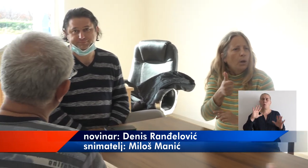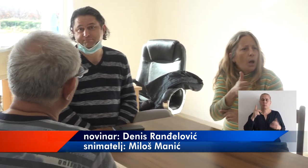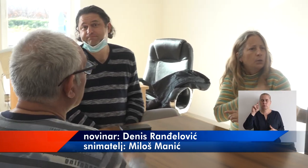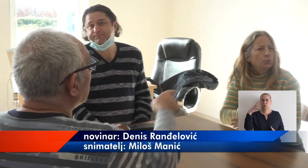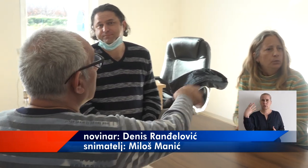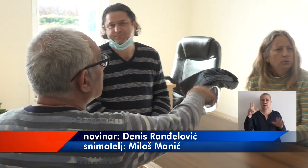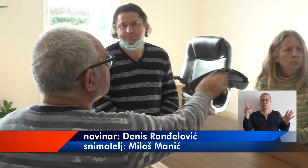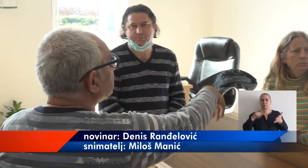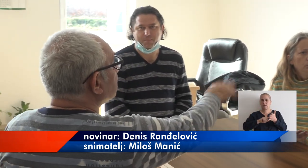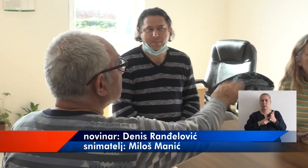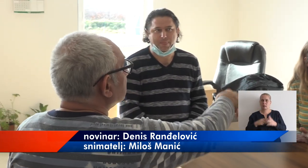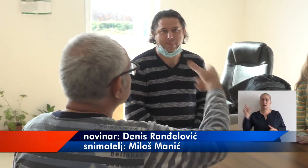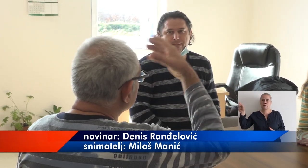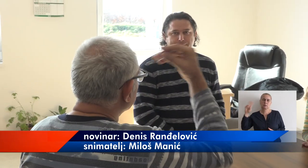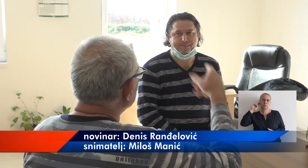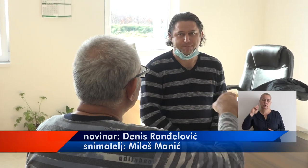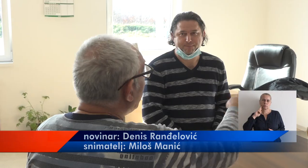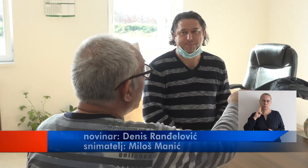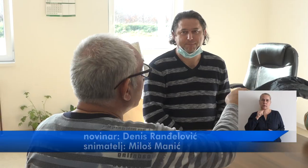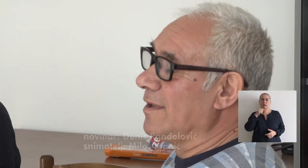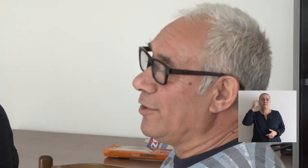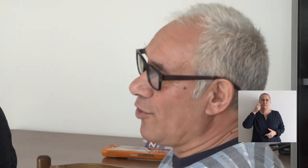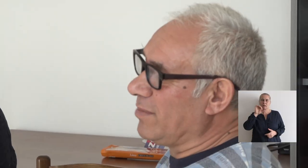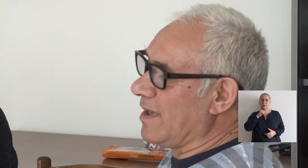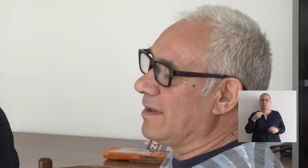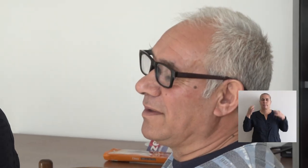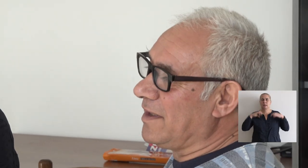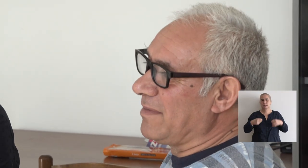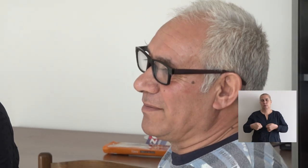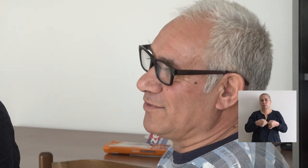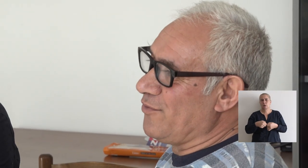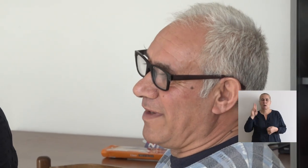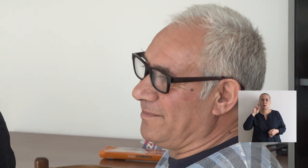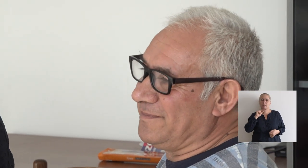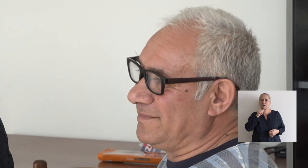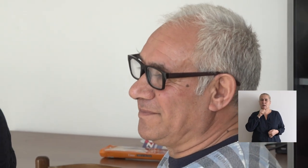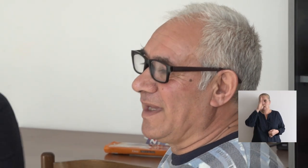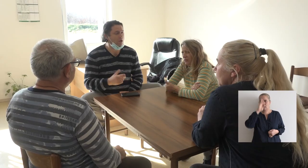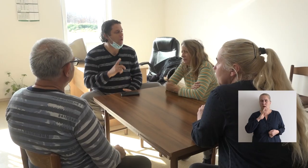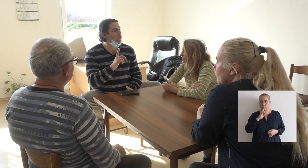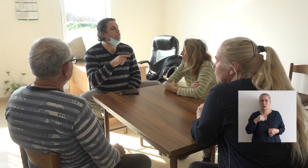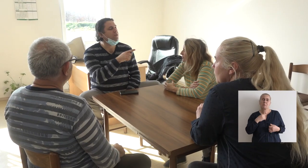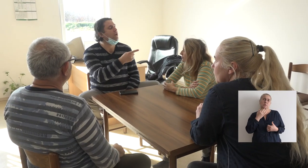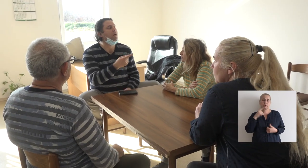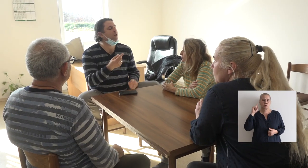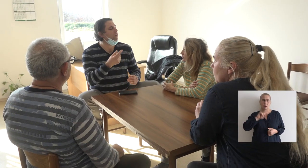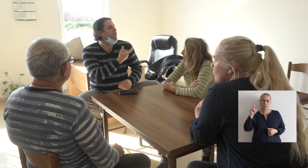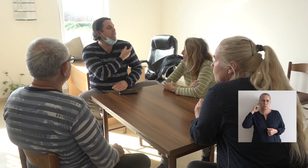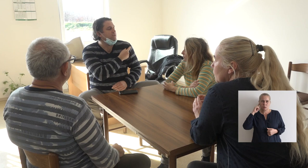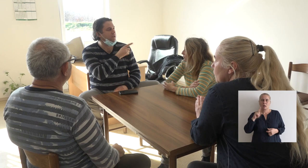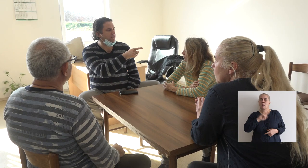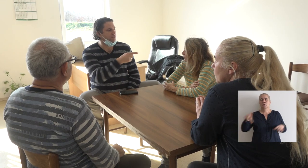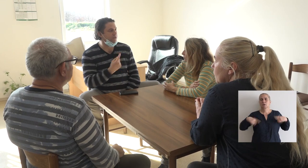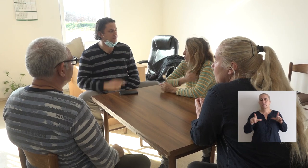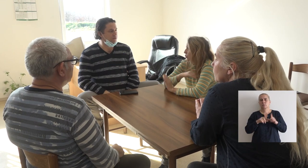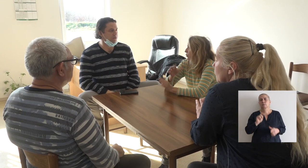stanovništva oko 148 hiljada građana sa oštećenim sluhom. Viden je predsednik udruženja gluvih i nagluvih.